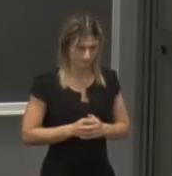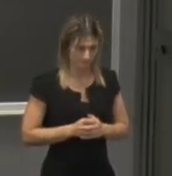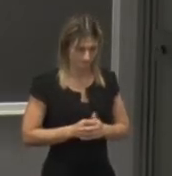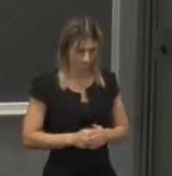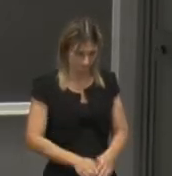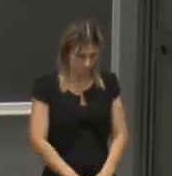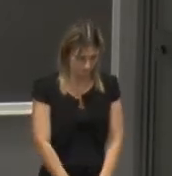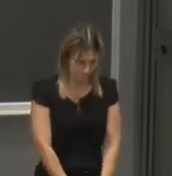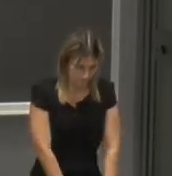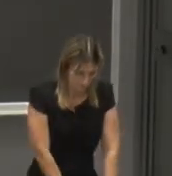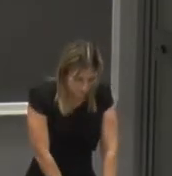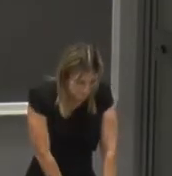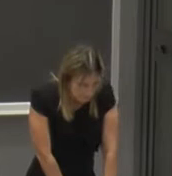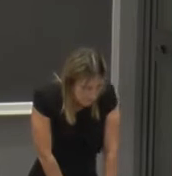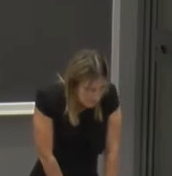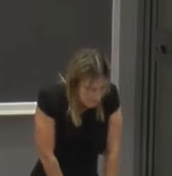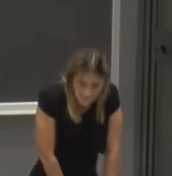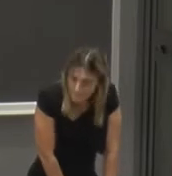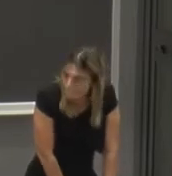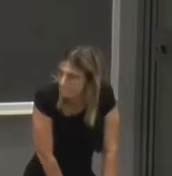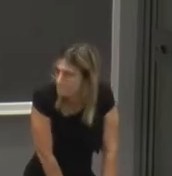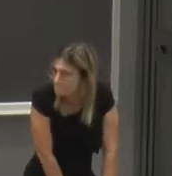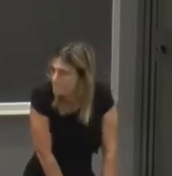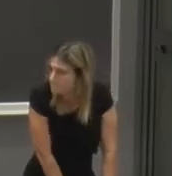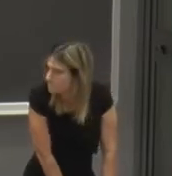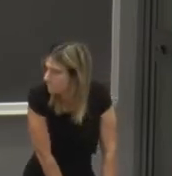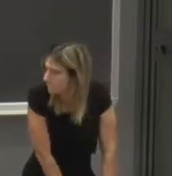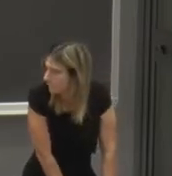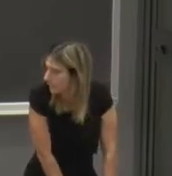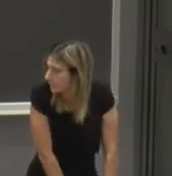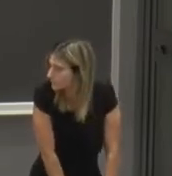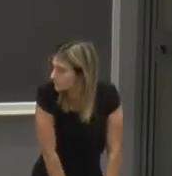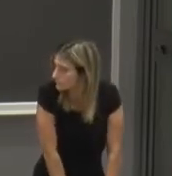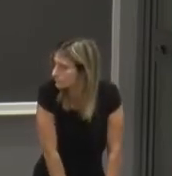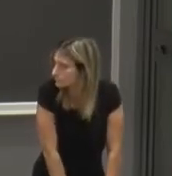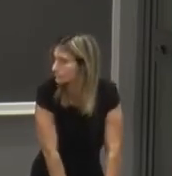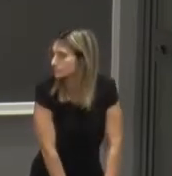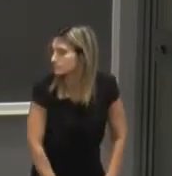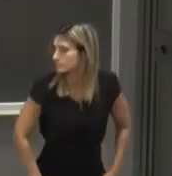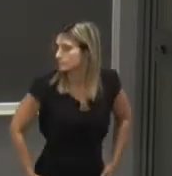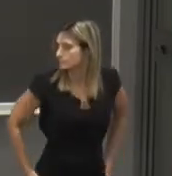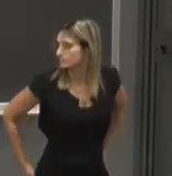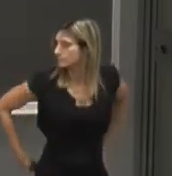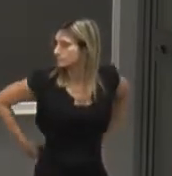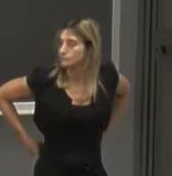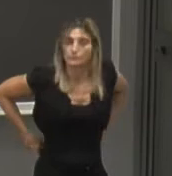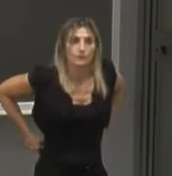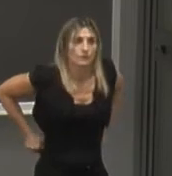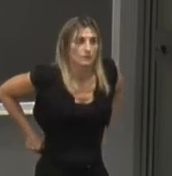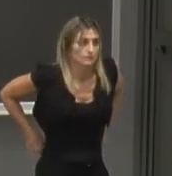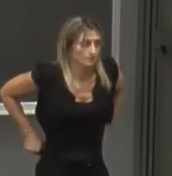direttore quindi loro hanno come dire incaricato, il dipartimento ha incaricato il direttore della presentazione anche perché è un altro dei ripartimenti,